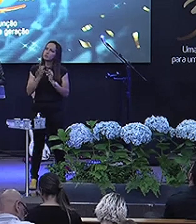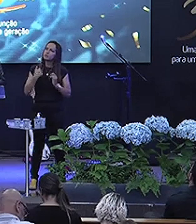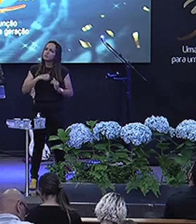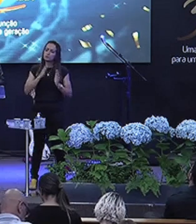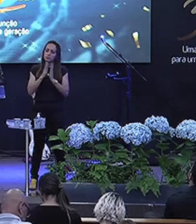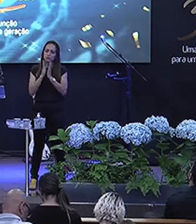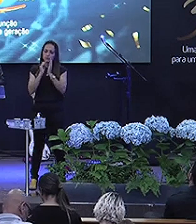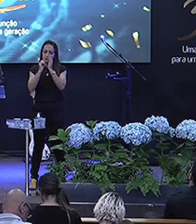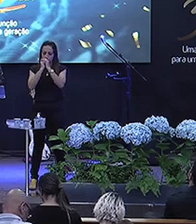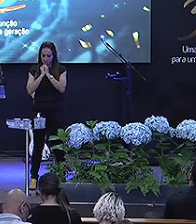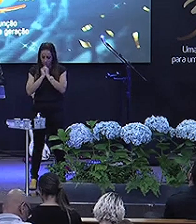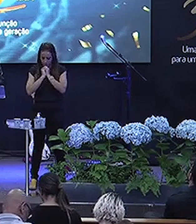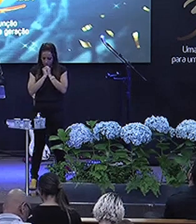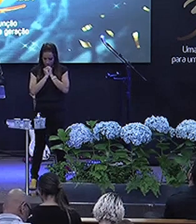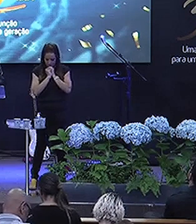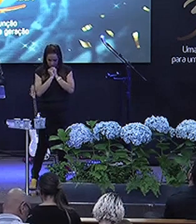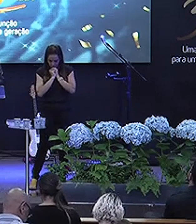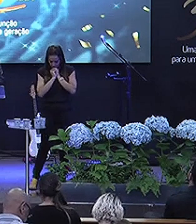amém